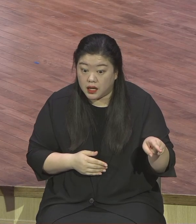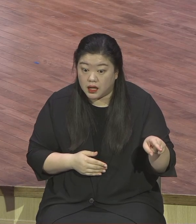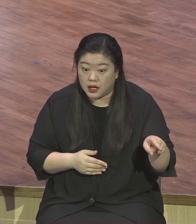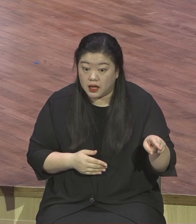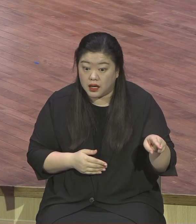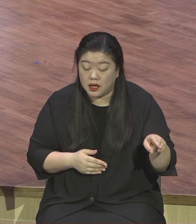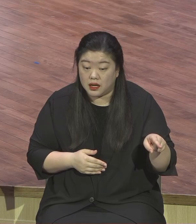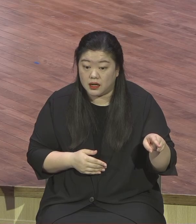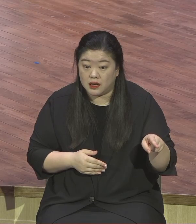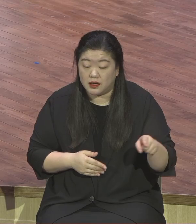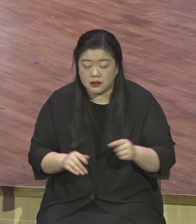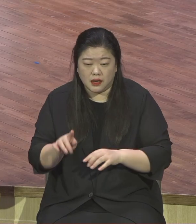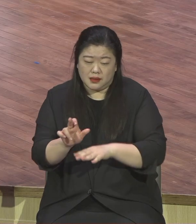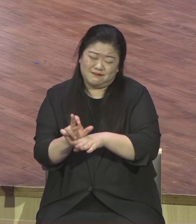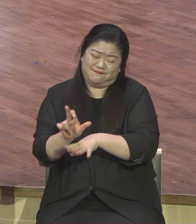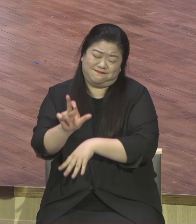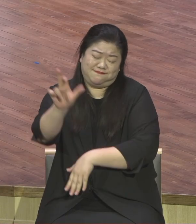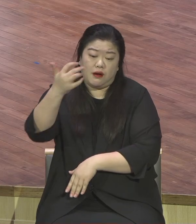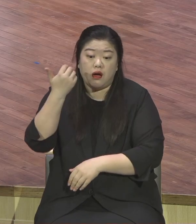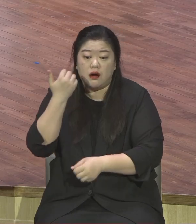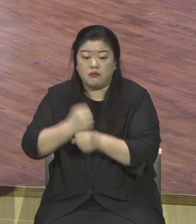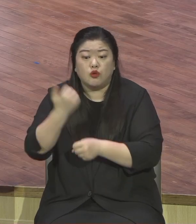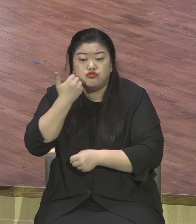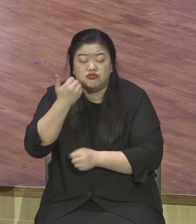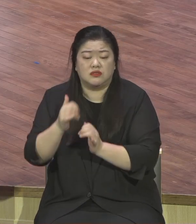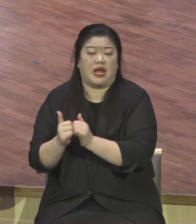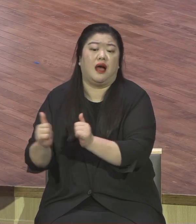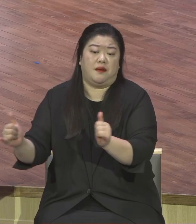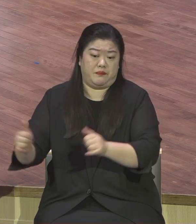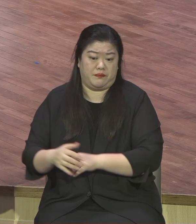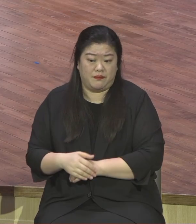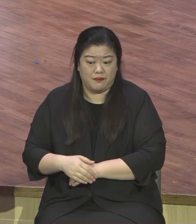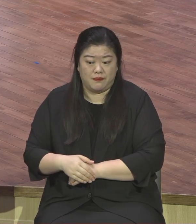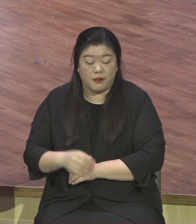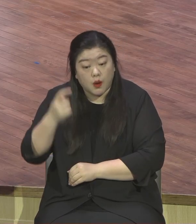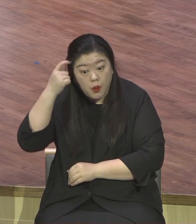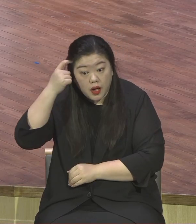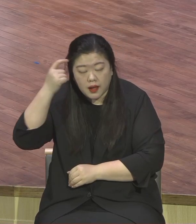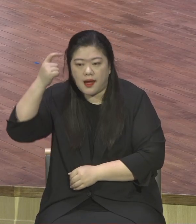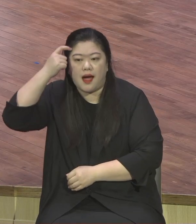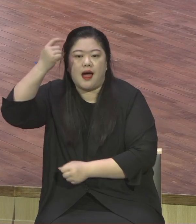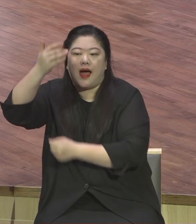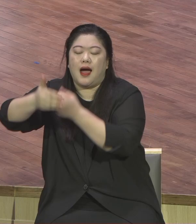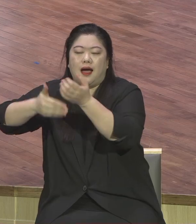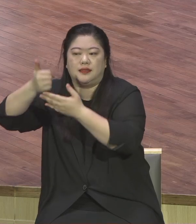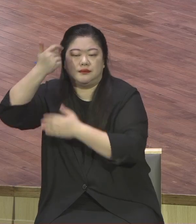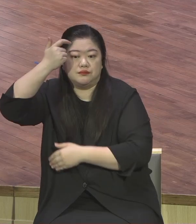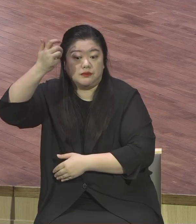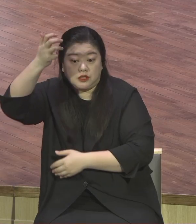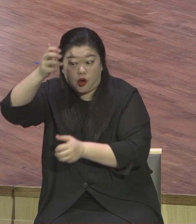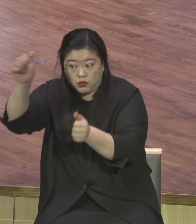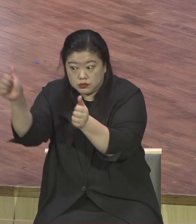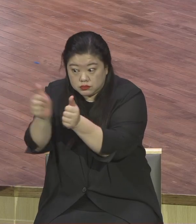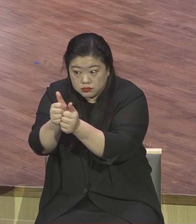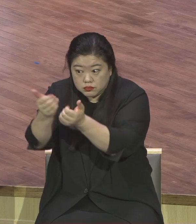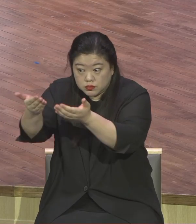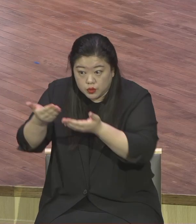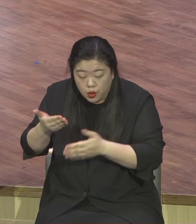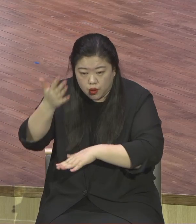인간의 형상을 그래서 하나님과 함께 교제하도록 살고 되었어요 그래서 하나님과 함께 사는 영적인 이 비밀을